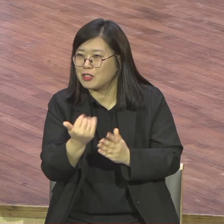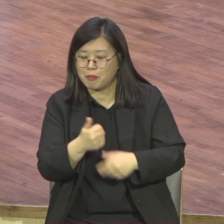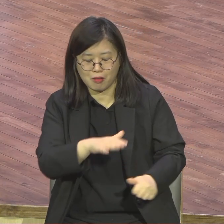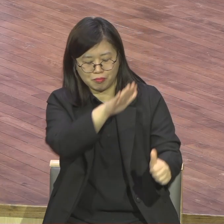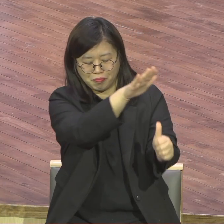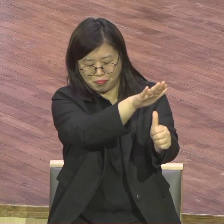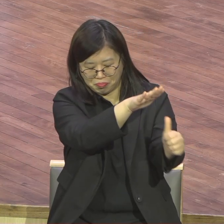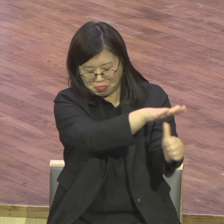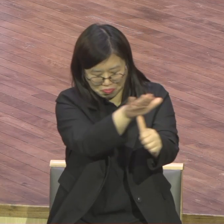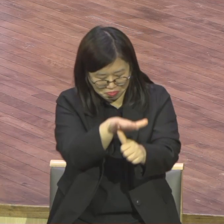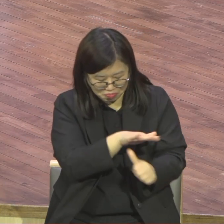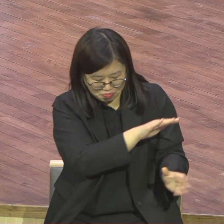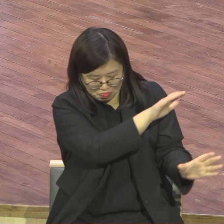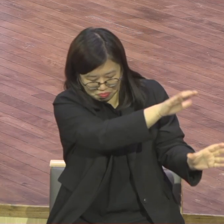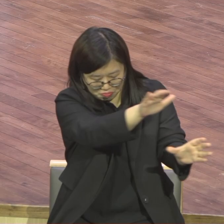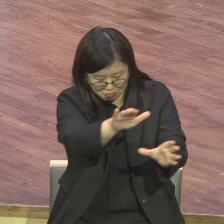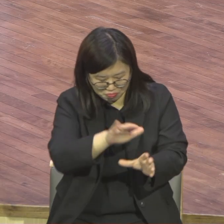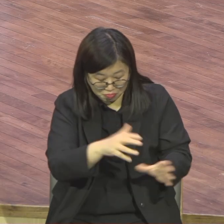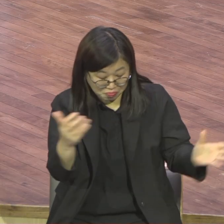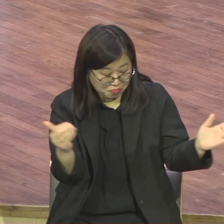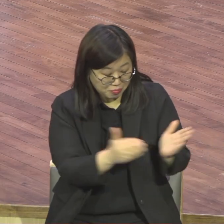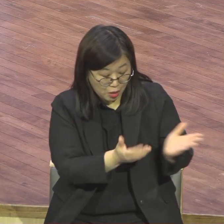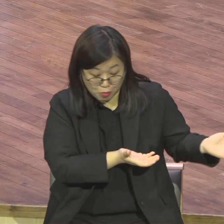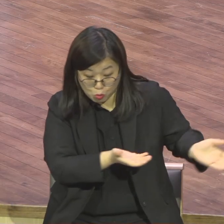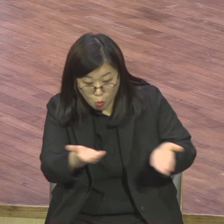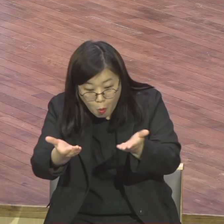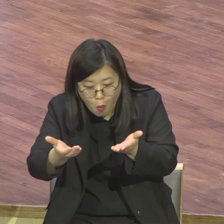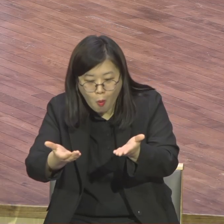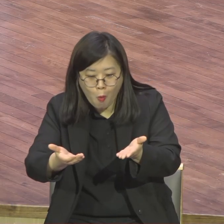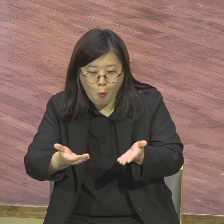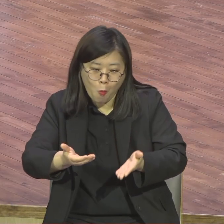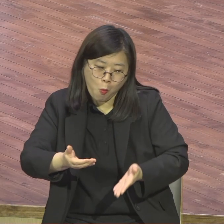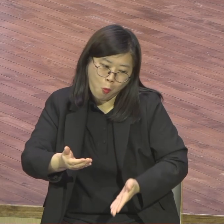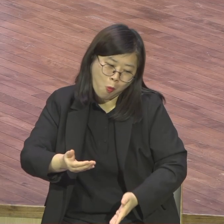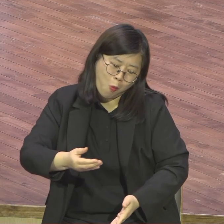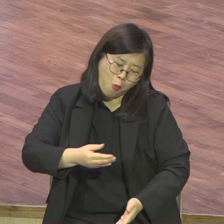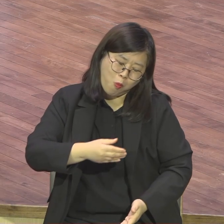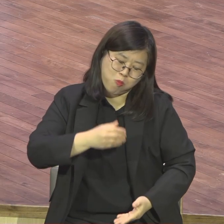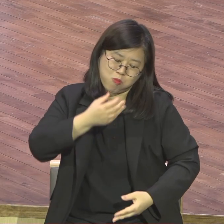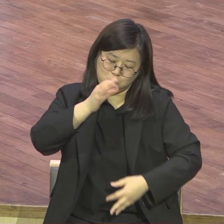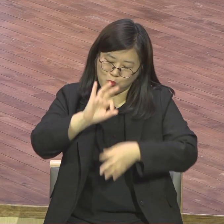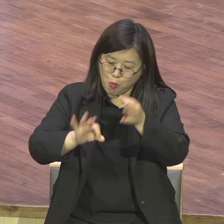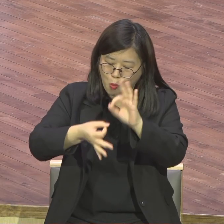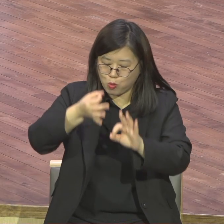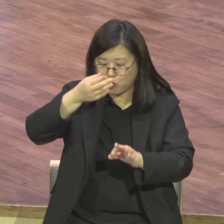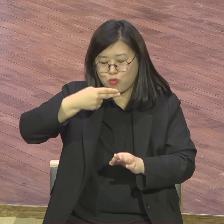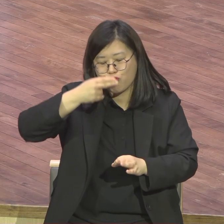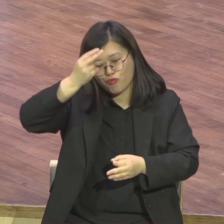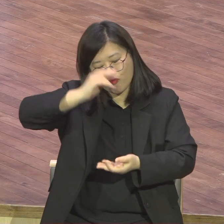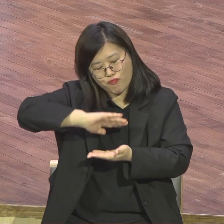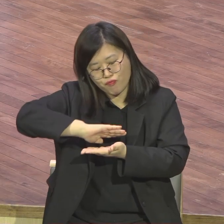시큰 먹고 시큰 즐기라. 그 마지막 최후에 십자 있을 때 최후에 만찬. 만찬 하시고.